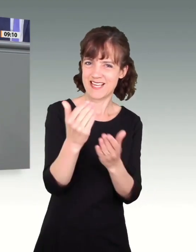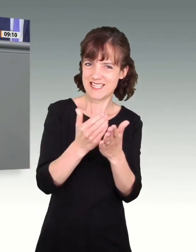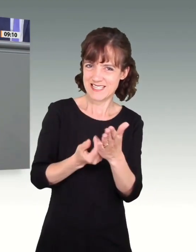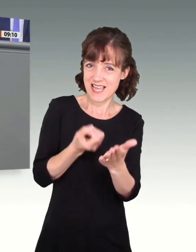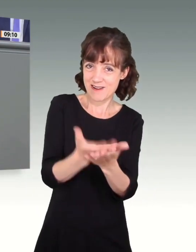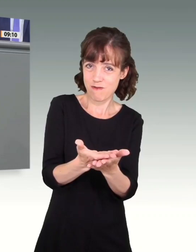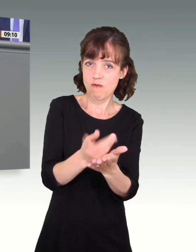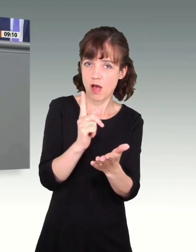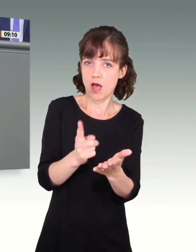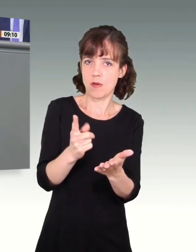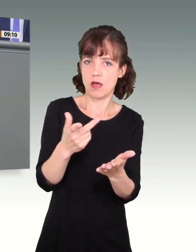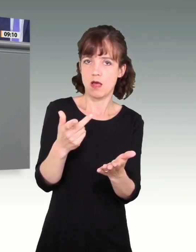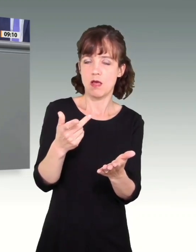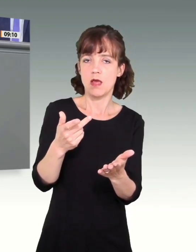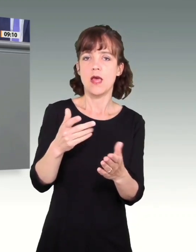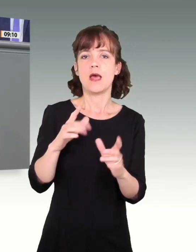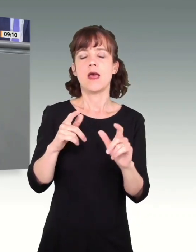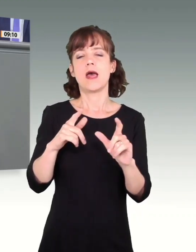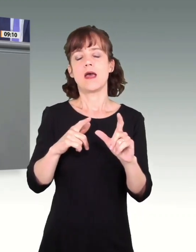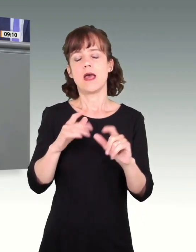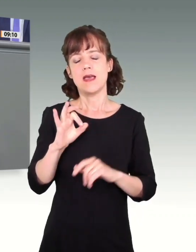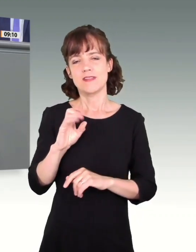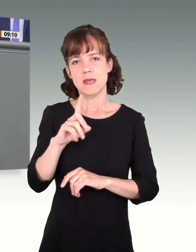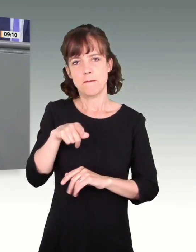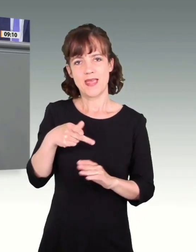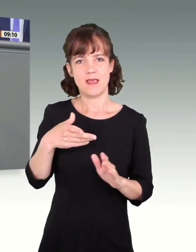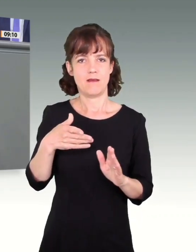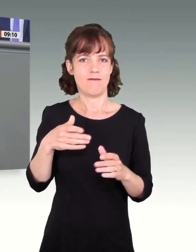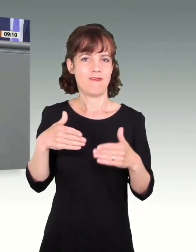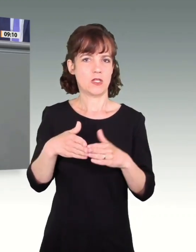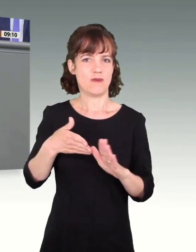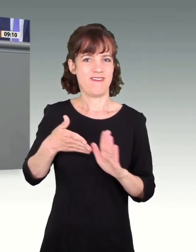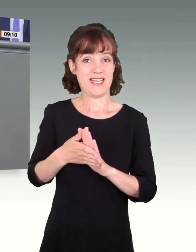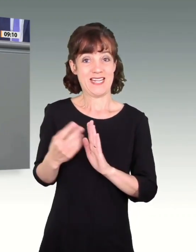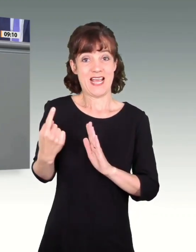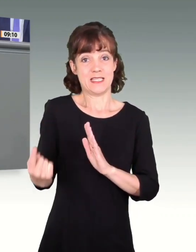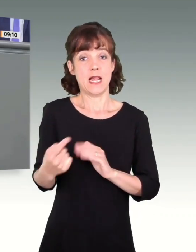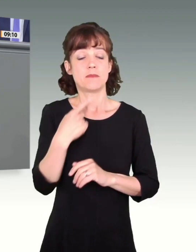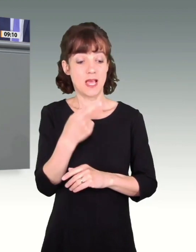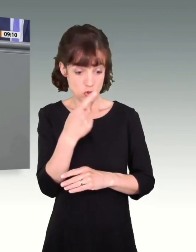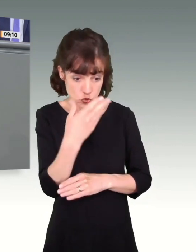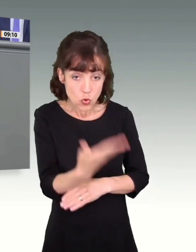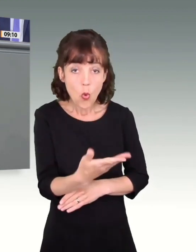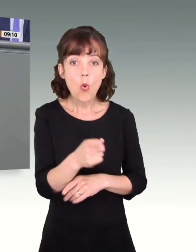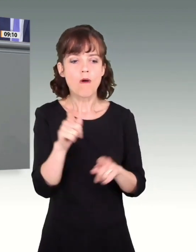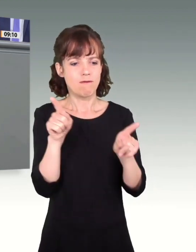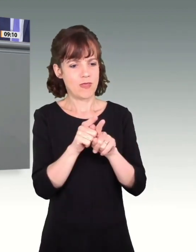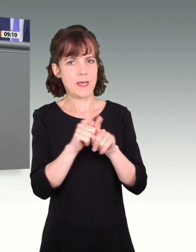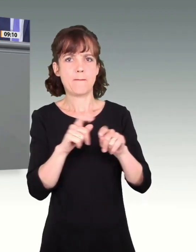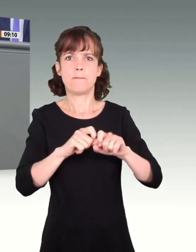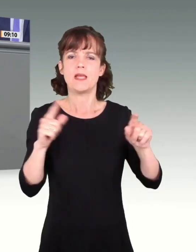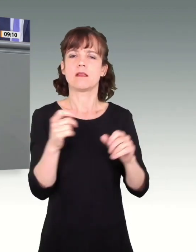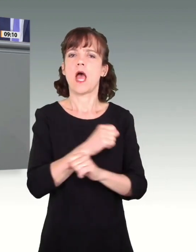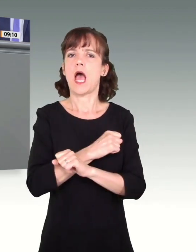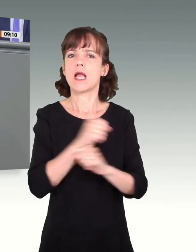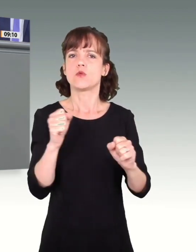von dem Vertreter der FDP-Fraktion sagen, das sei eine Atombombe für unser Land. Sie wollen das verändern.